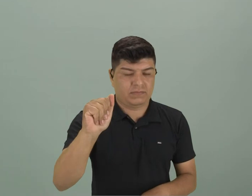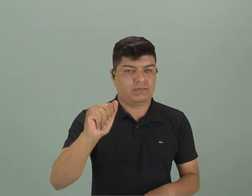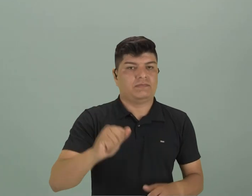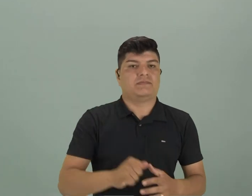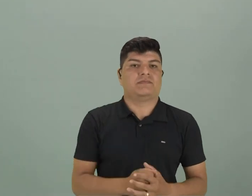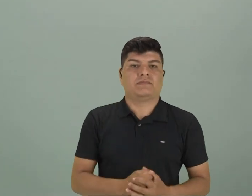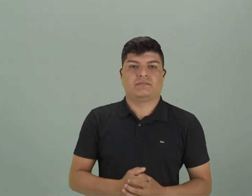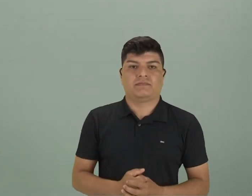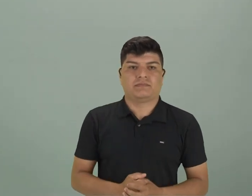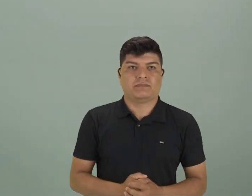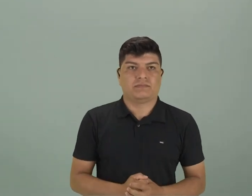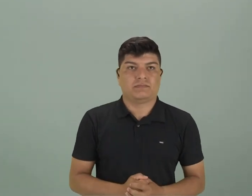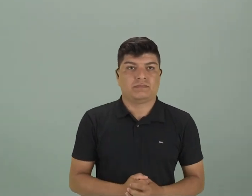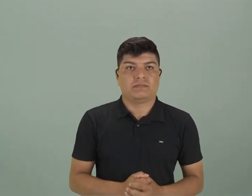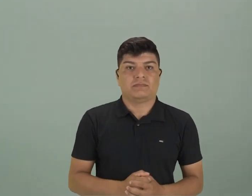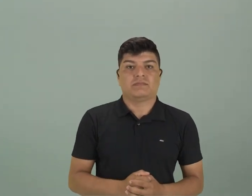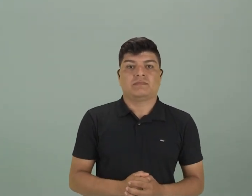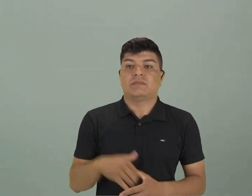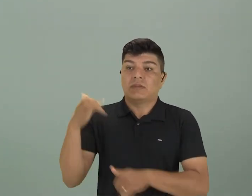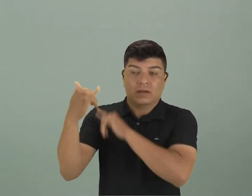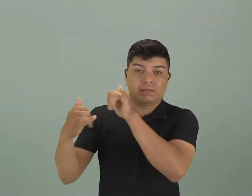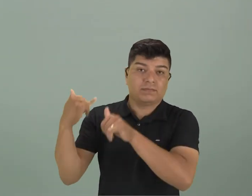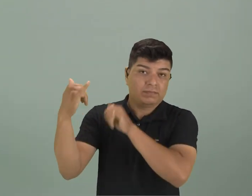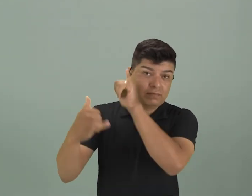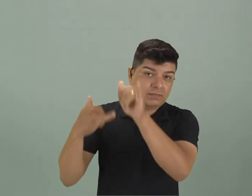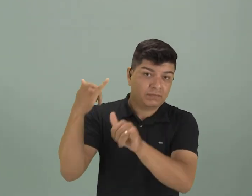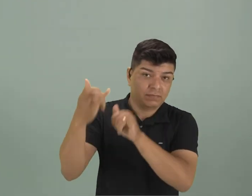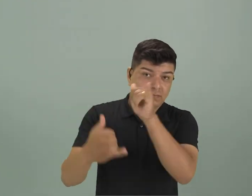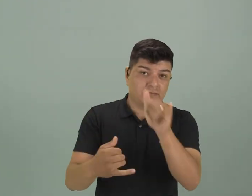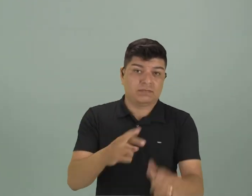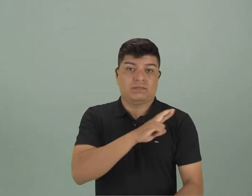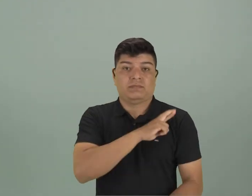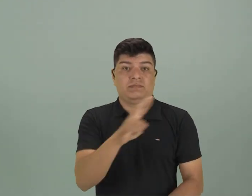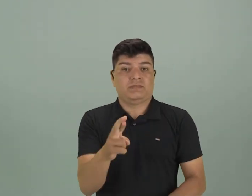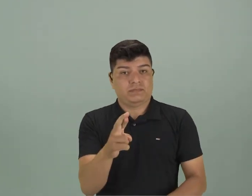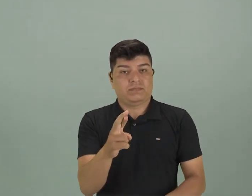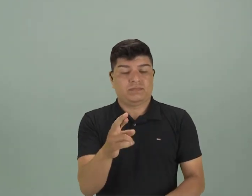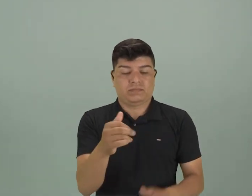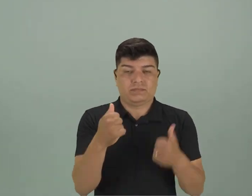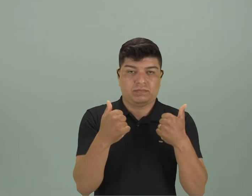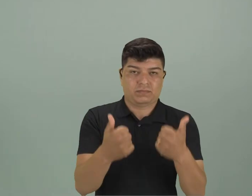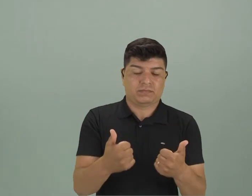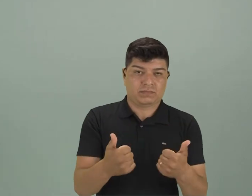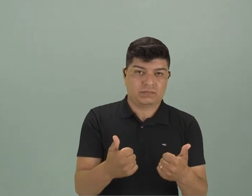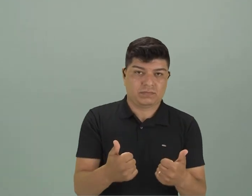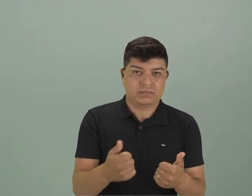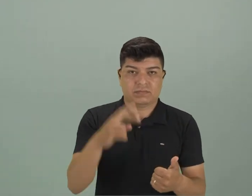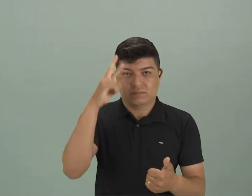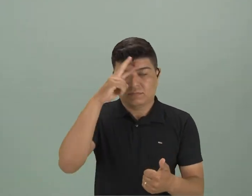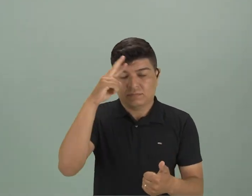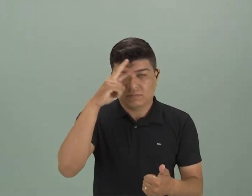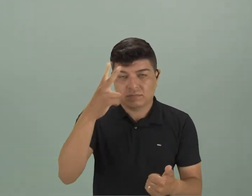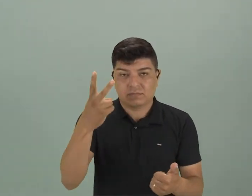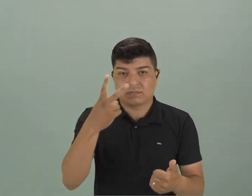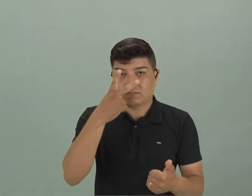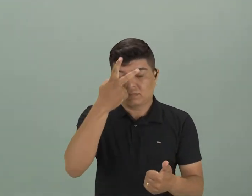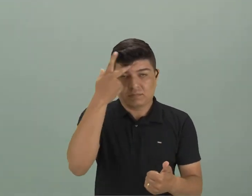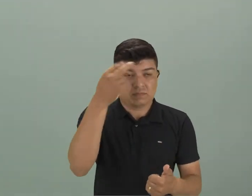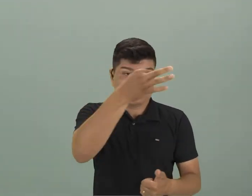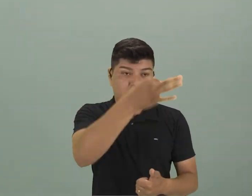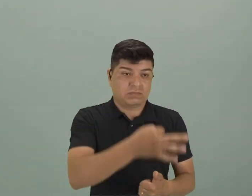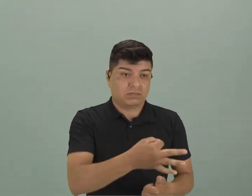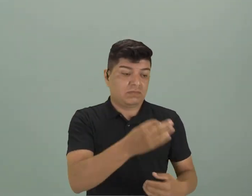Y las lendas religiosas, perdón, ok? Que son historias de justos y